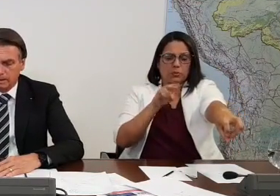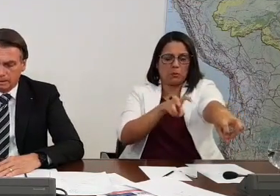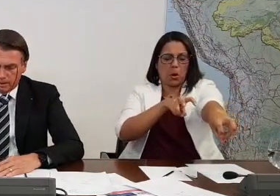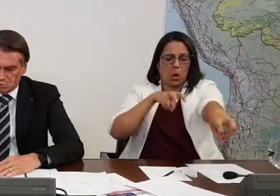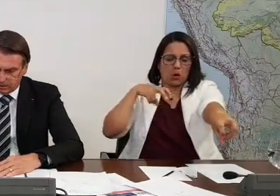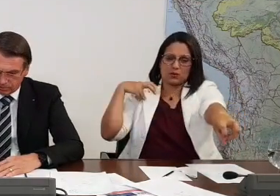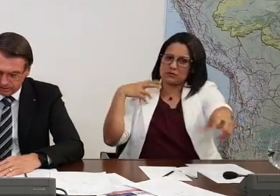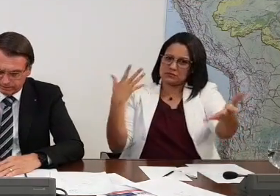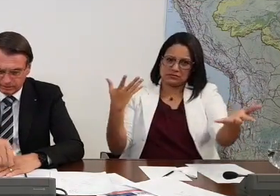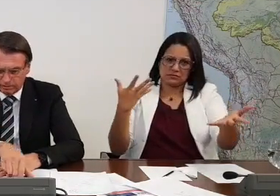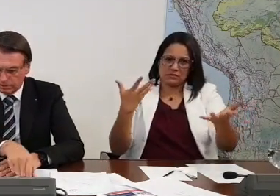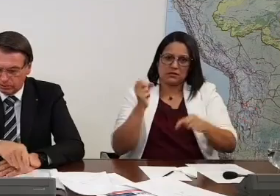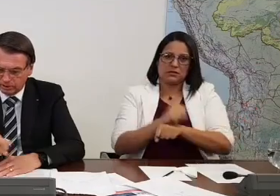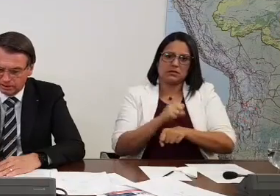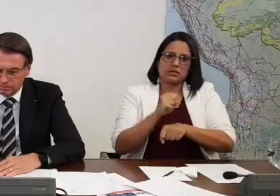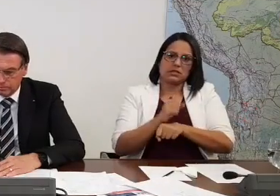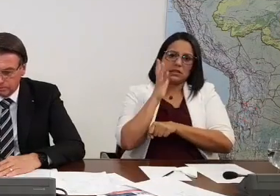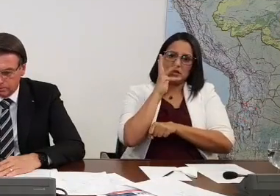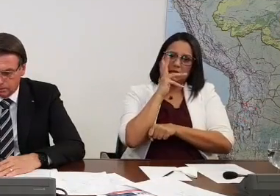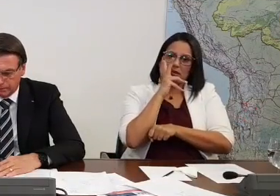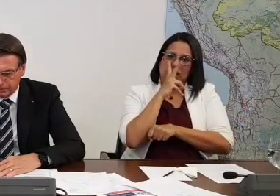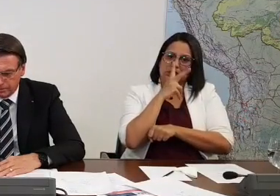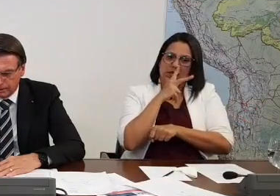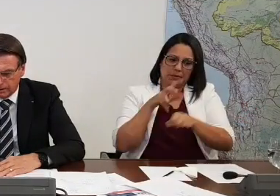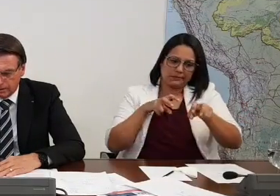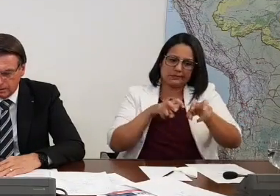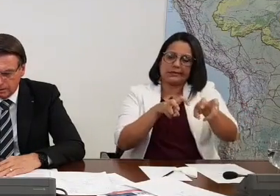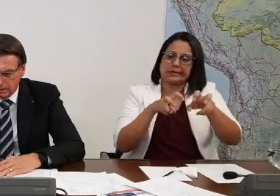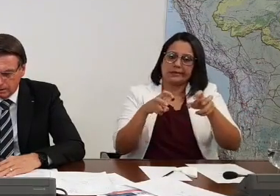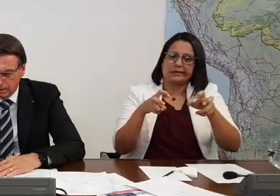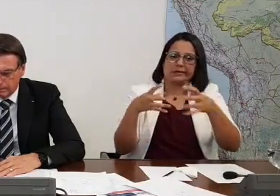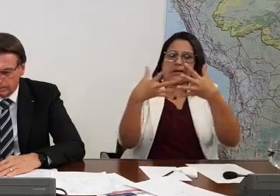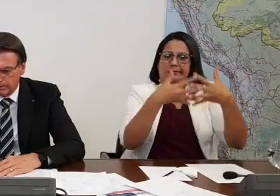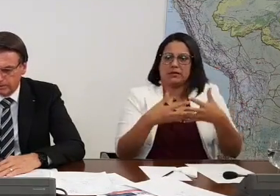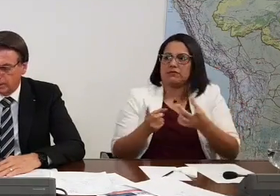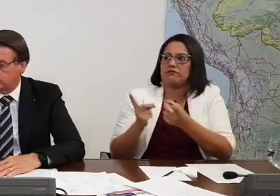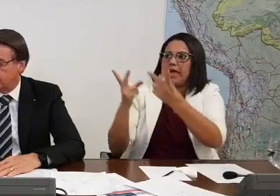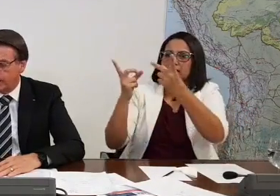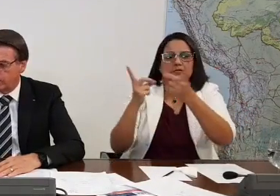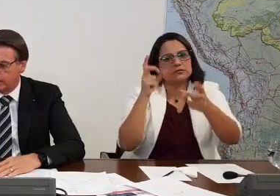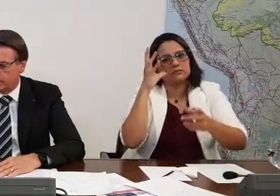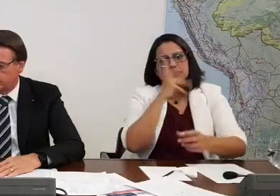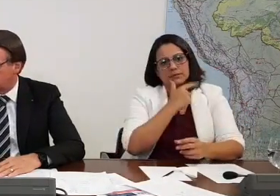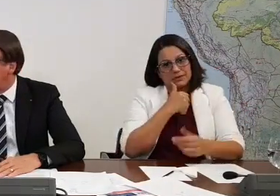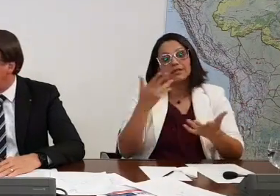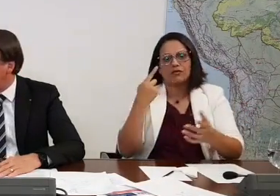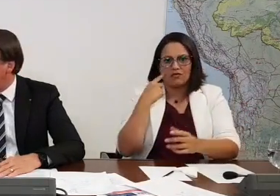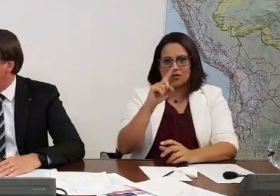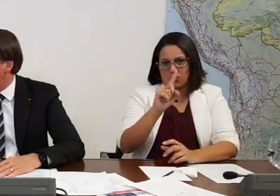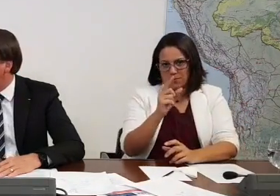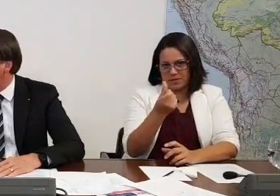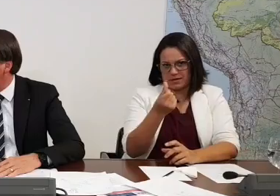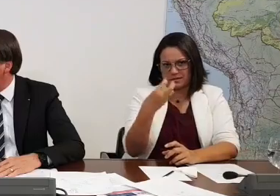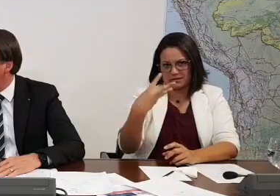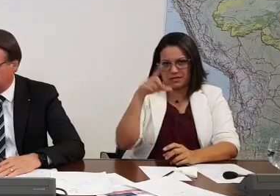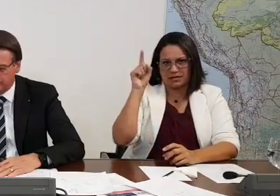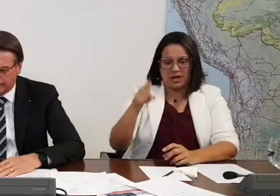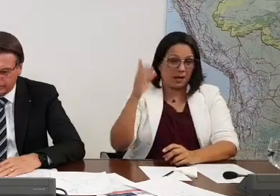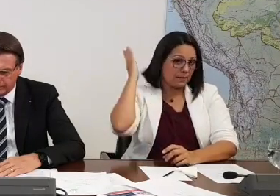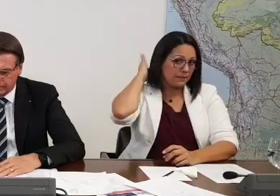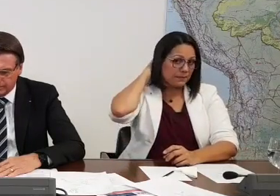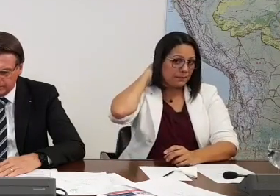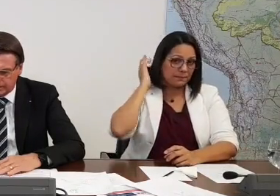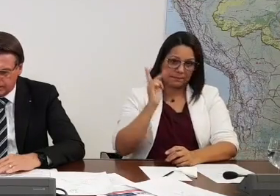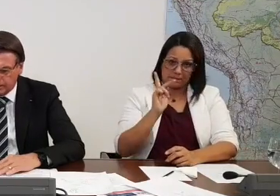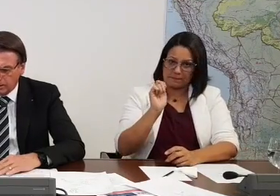da sua safra. Então, já que o Terciso me convidou, está fechado aí. Vamos dar uma chegadinha na BR-63, o trecho do Pará. Trecho do Pará.